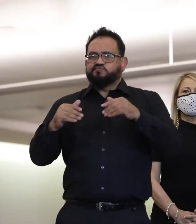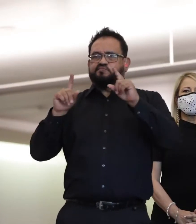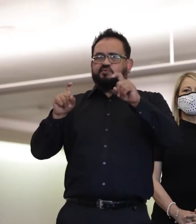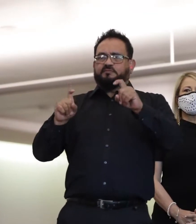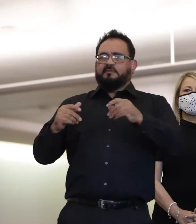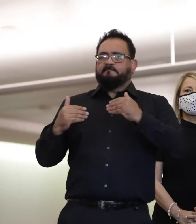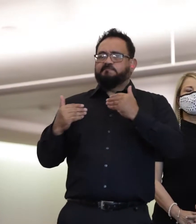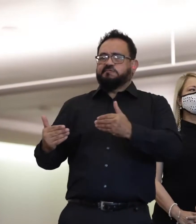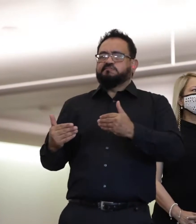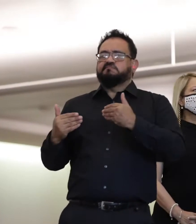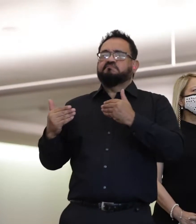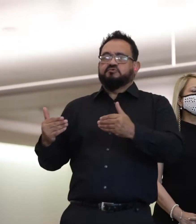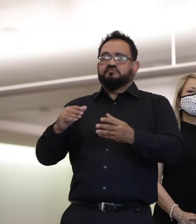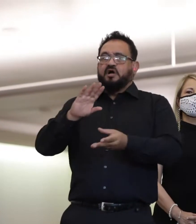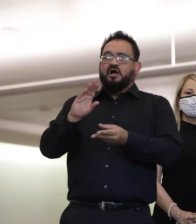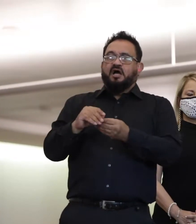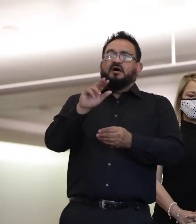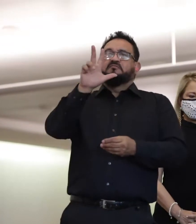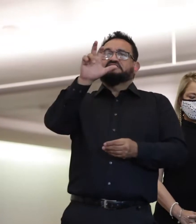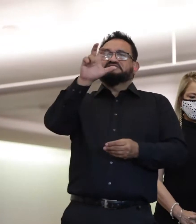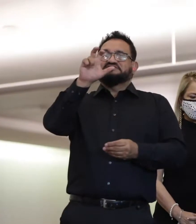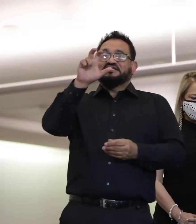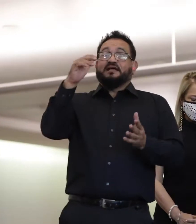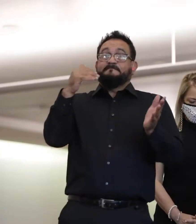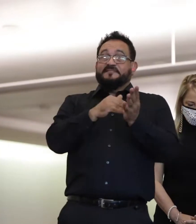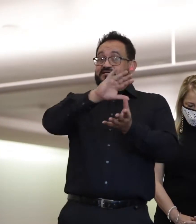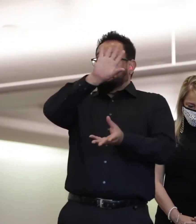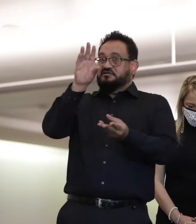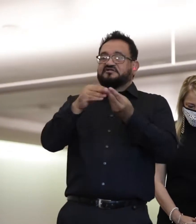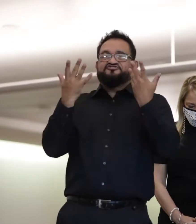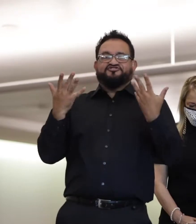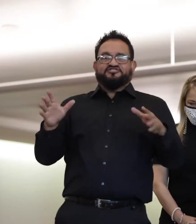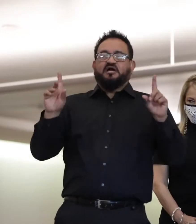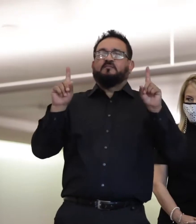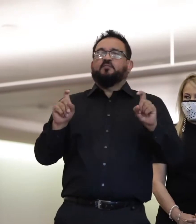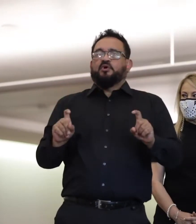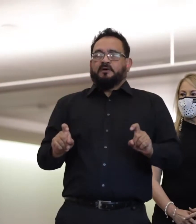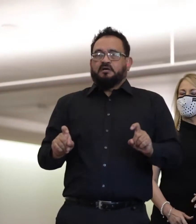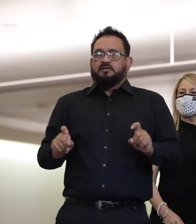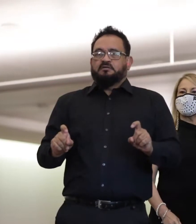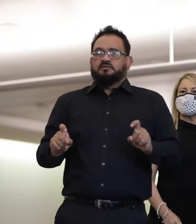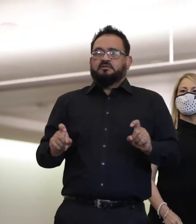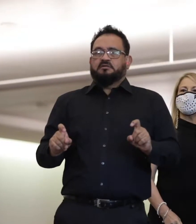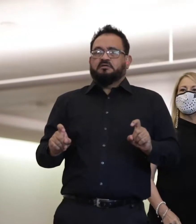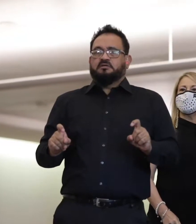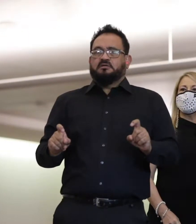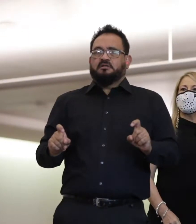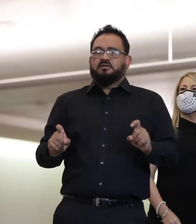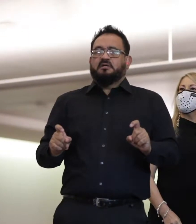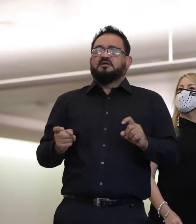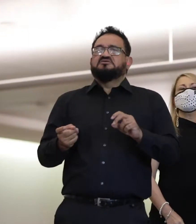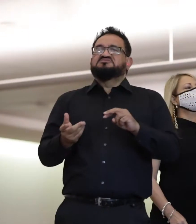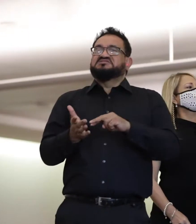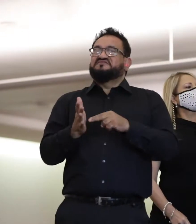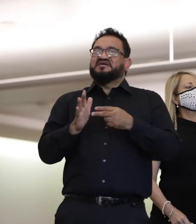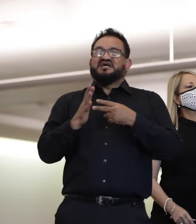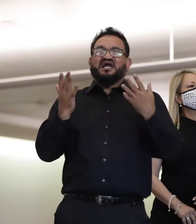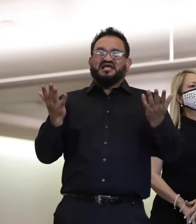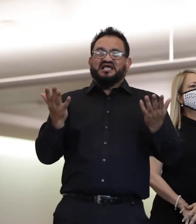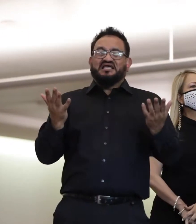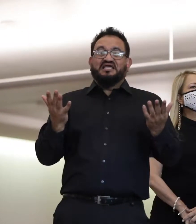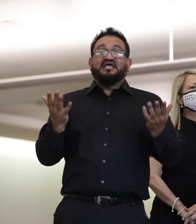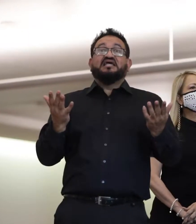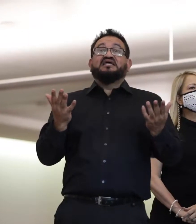población, más del 2% que exige el país. Así que, y eso sin hablar de las serológicas que se han hecho una gran cantidad.